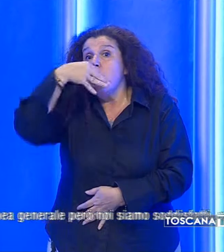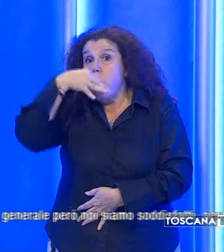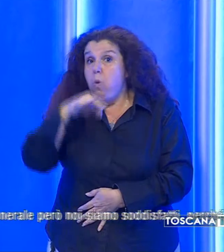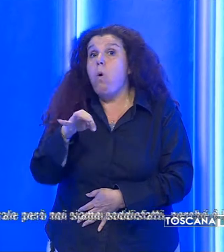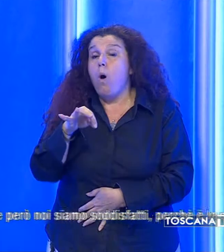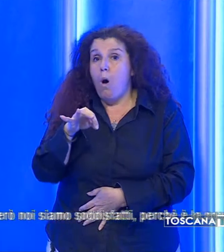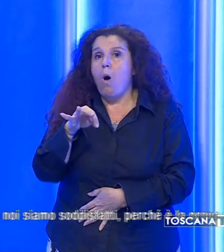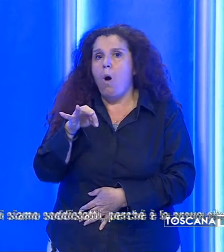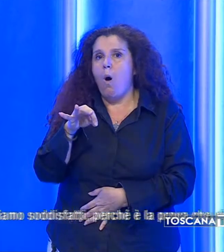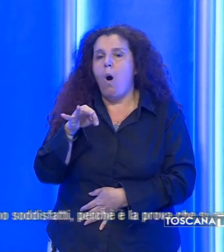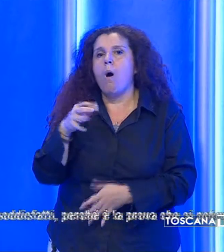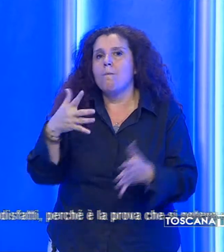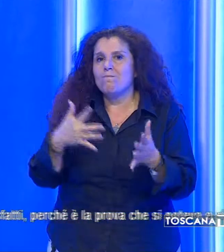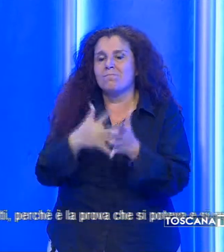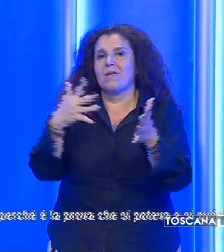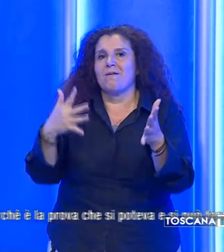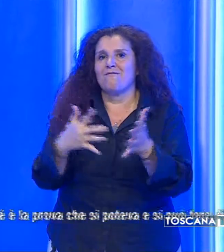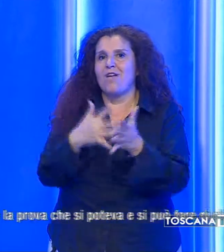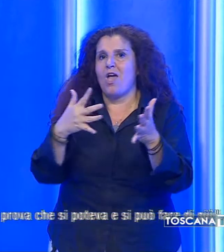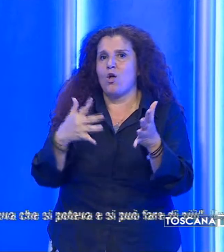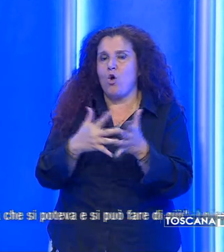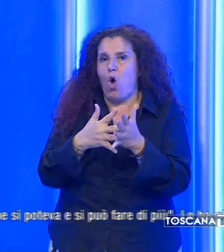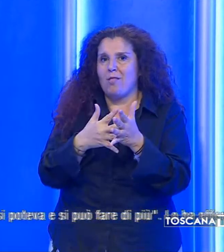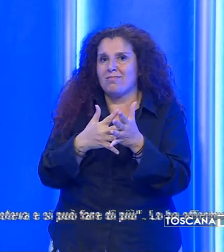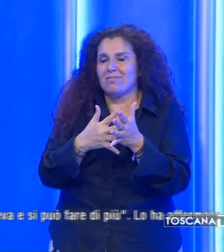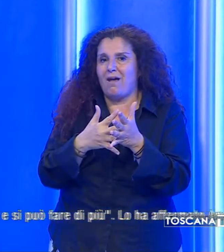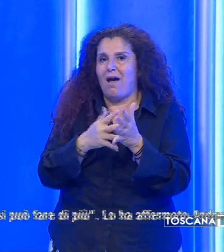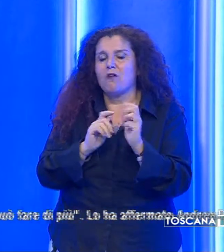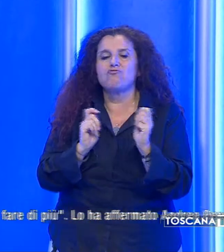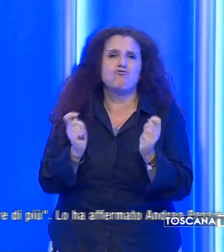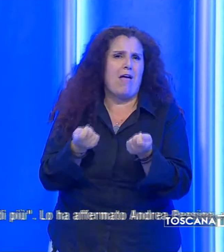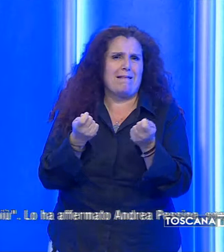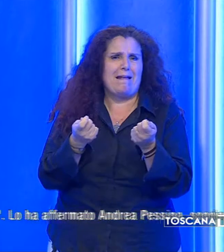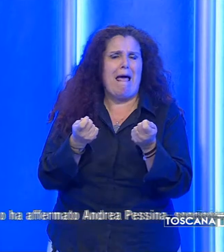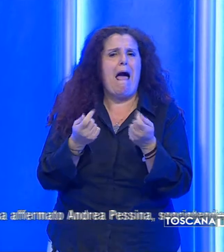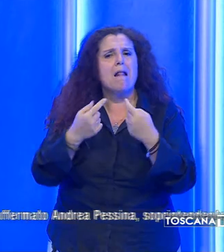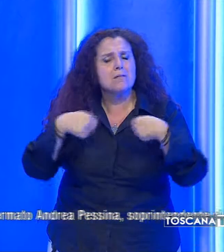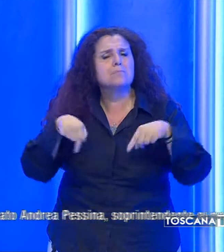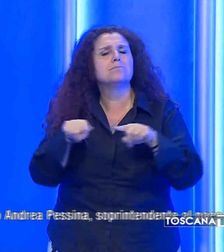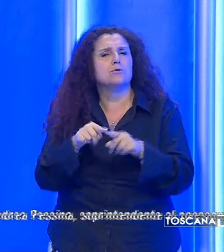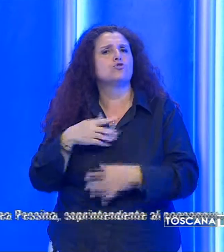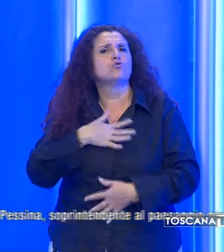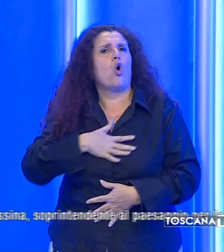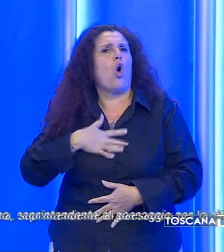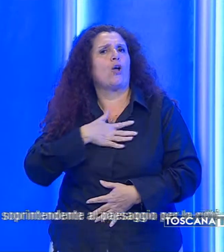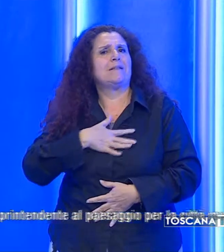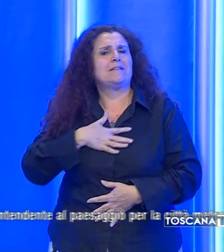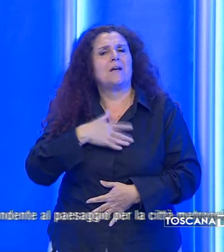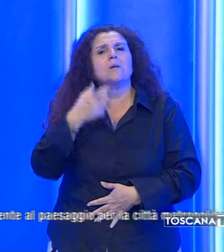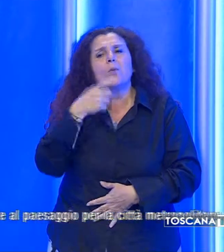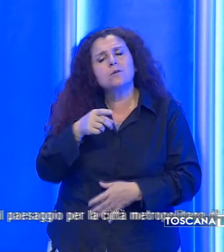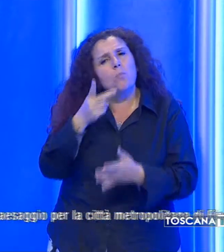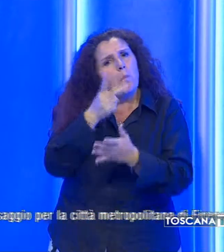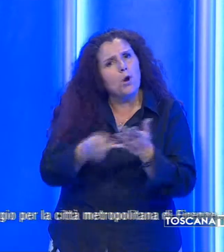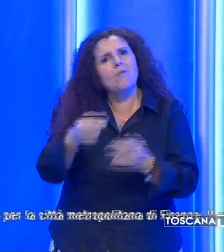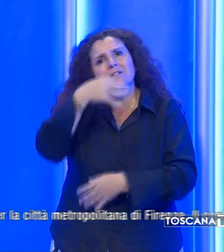volta aprire delle difficoltà o meno. In linea generale però noi siamo soddisfatti perché è la prova